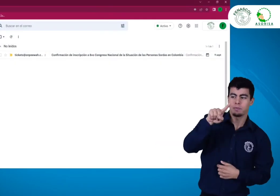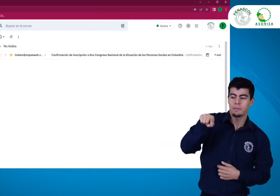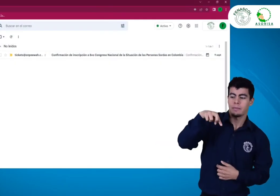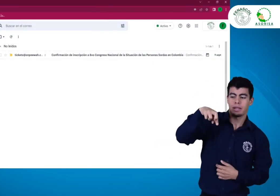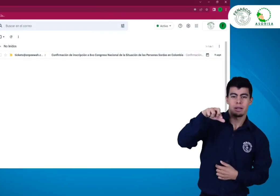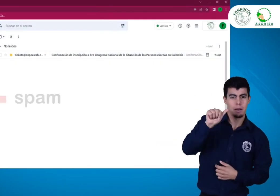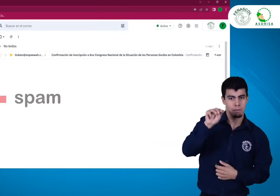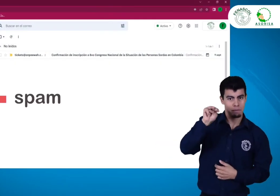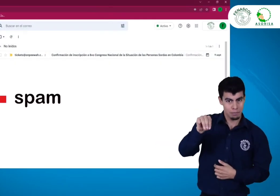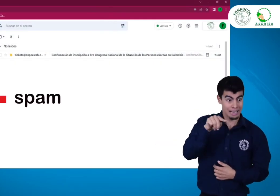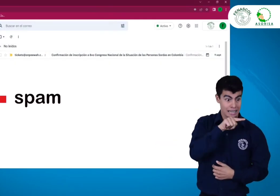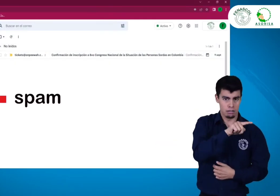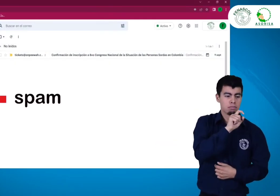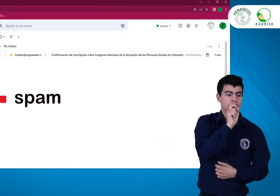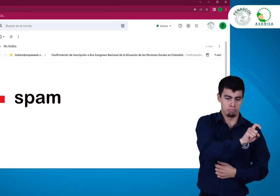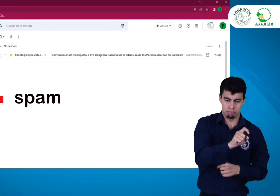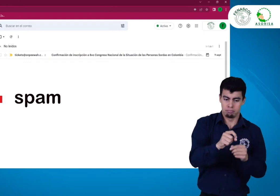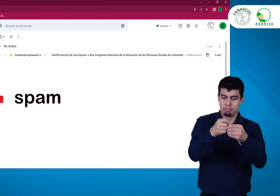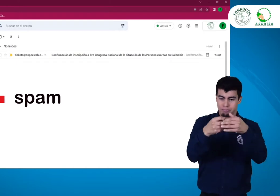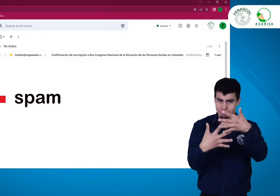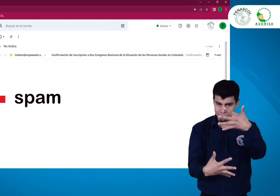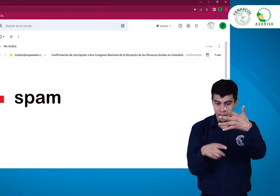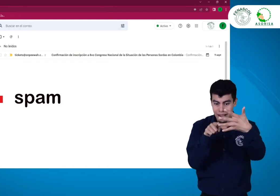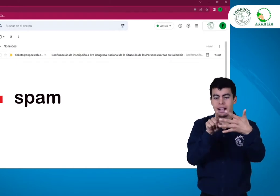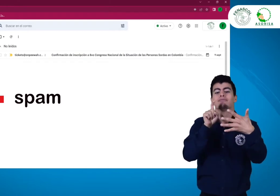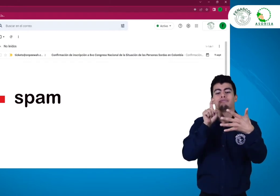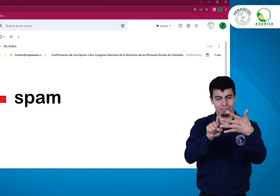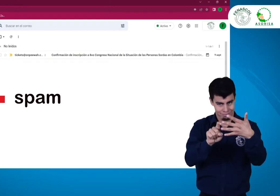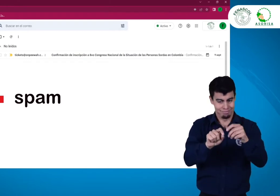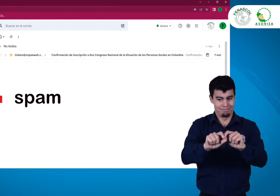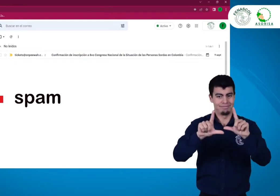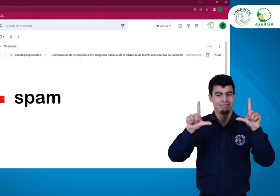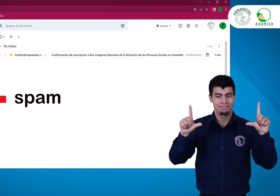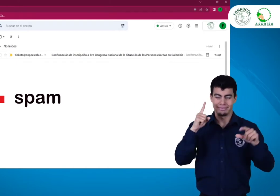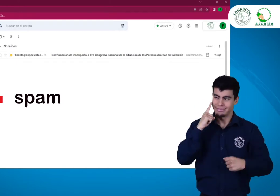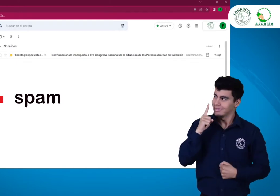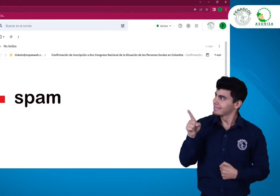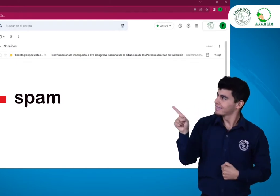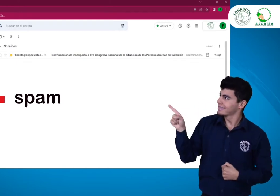spam. Búscalo en este apartado y dale clic como aparece en pantalla.